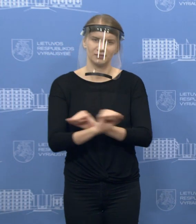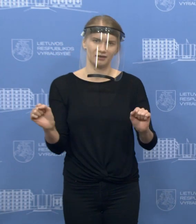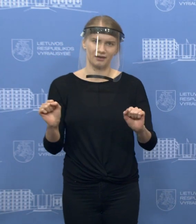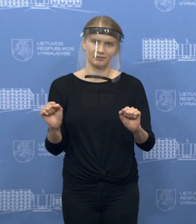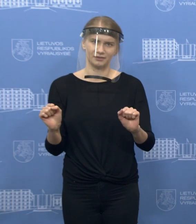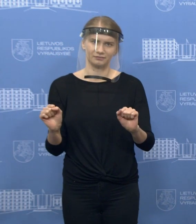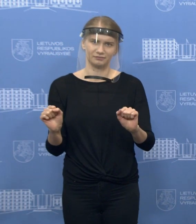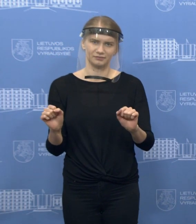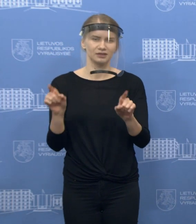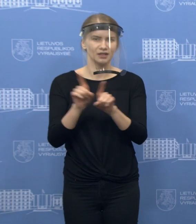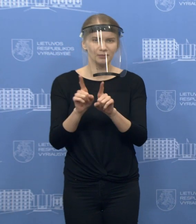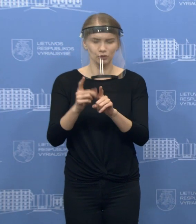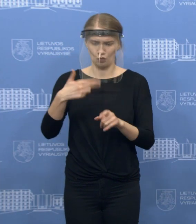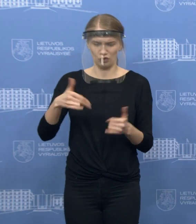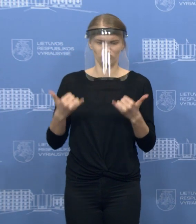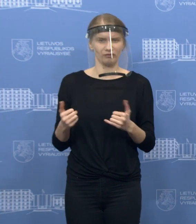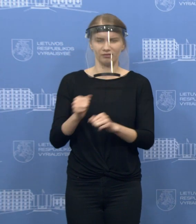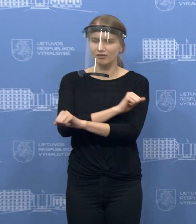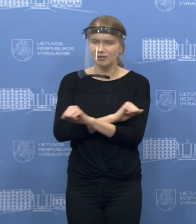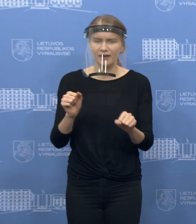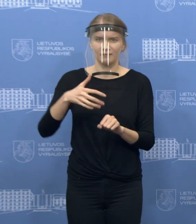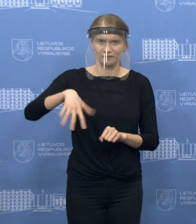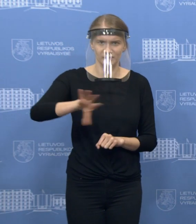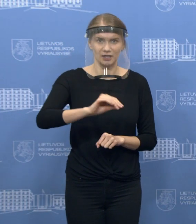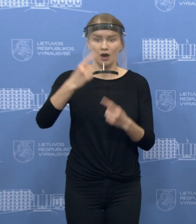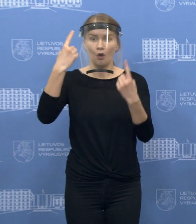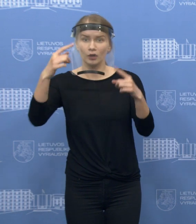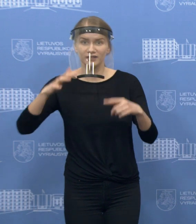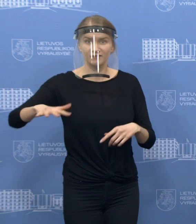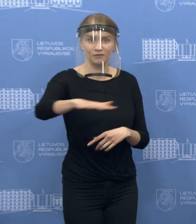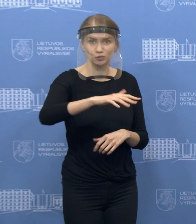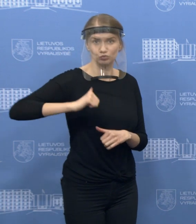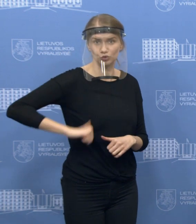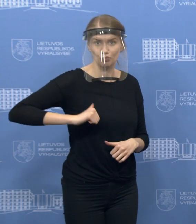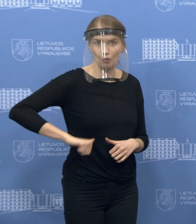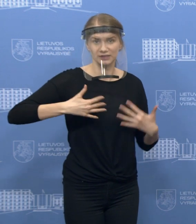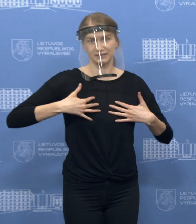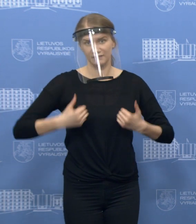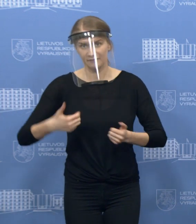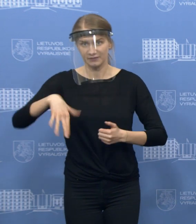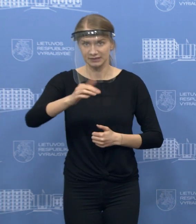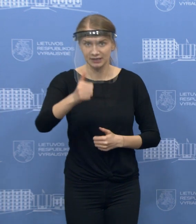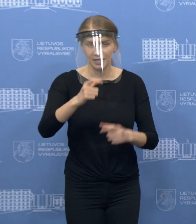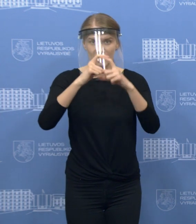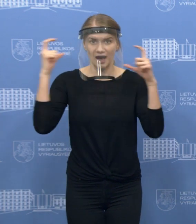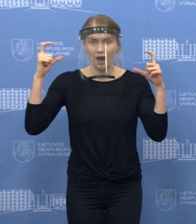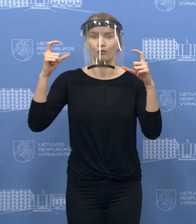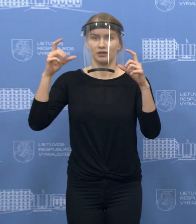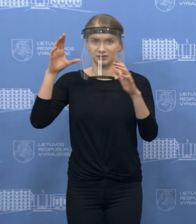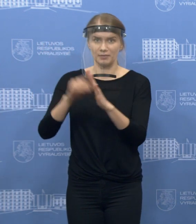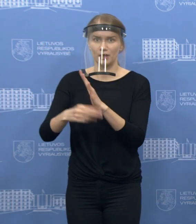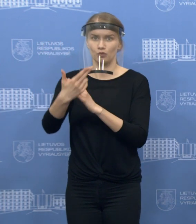nedalyvautų niekur, tiesiog būtų namuose, liktų namuose, tai būtų geriausias indėlis į mūsų sėkmingą pandemijos suvaldymą. Jeigu